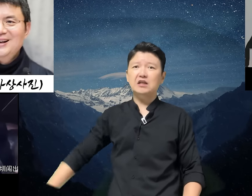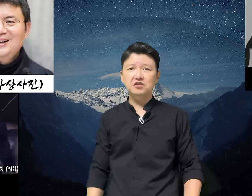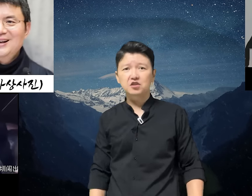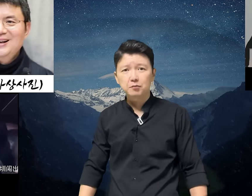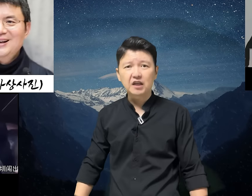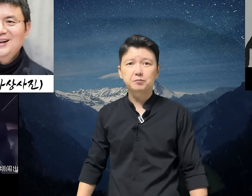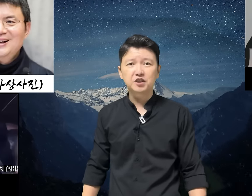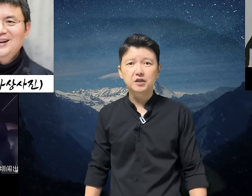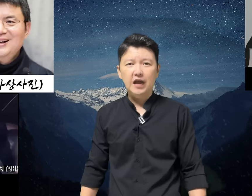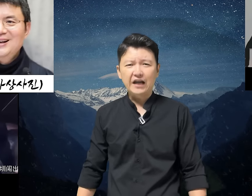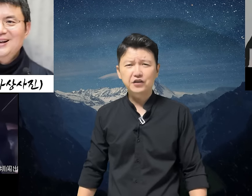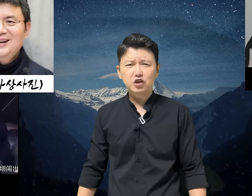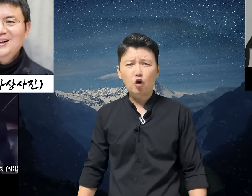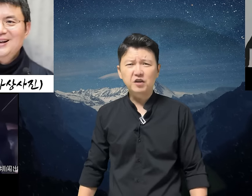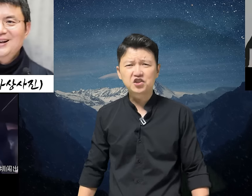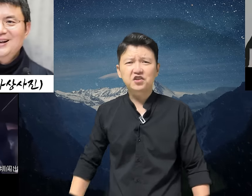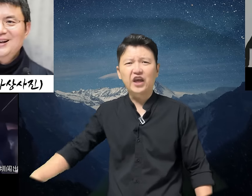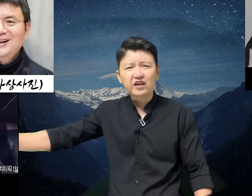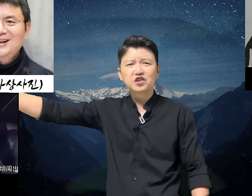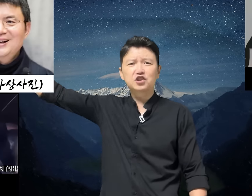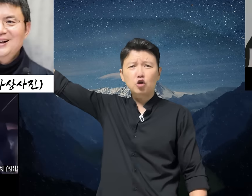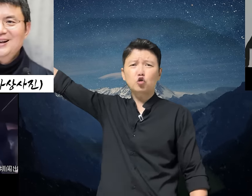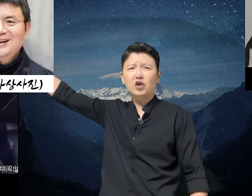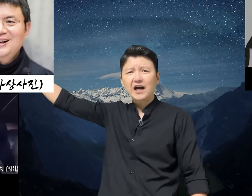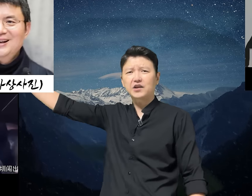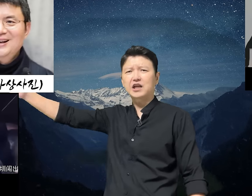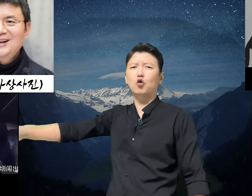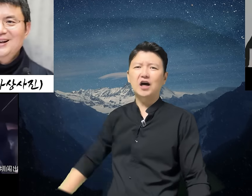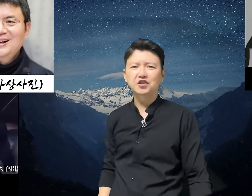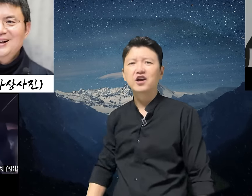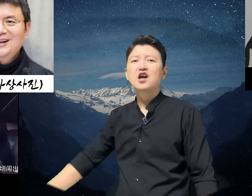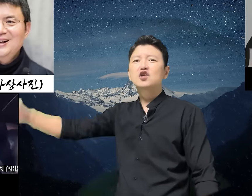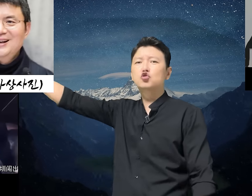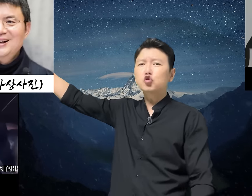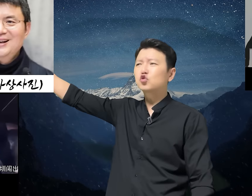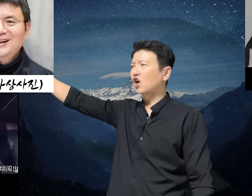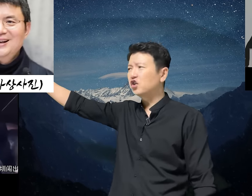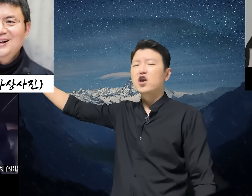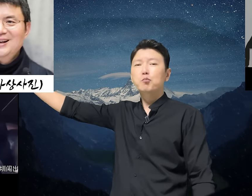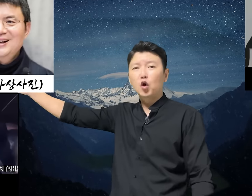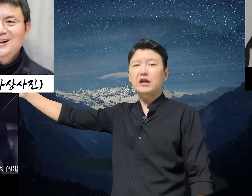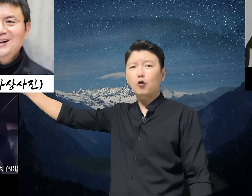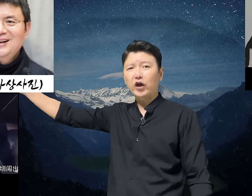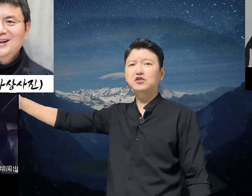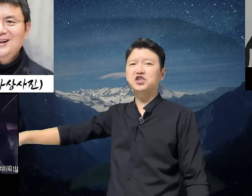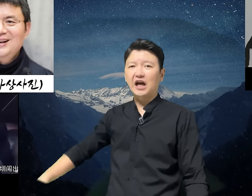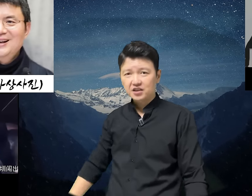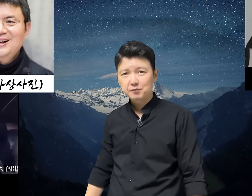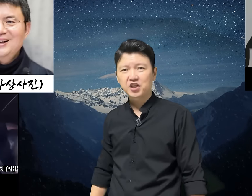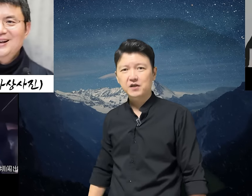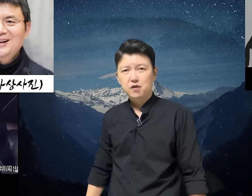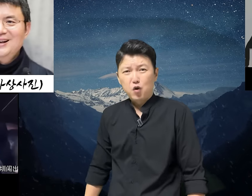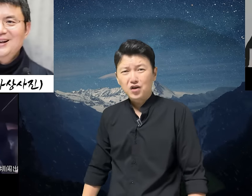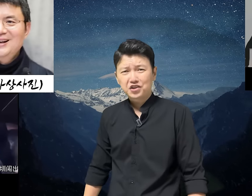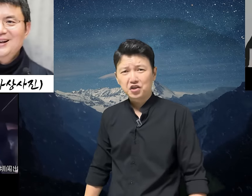다녔으니 말입니다 하여 이놈이 이제 텐진시로 돌아가겠다고 하니 그 뚜청이 뭐라고 했는지 아십니까 무엇이여